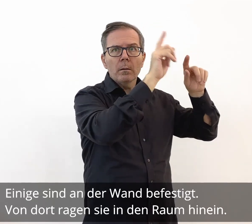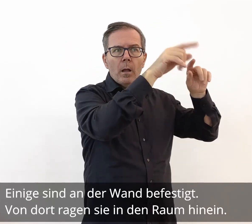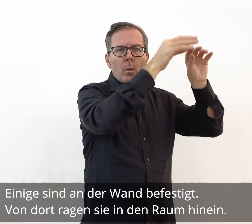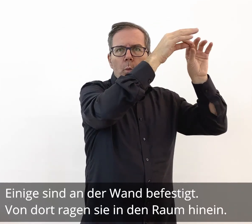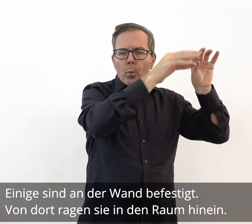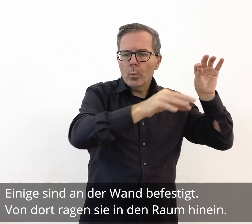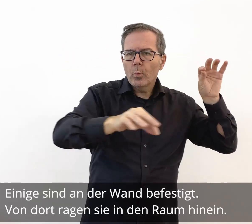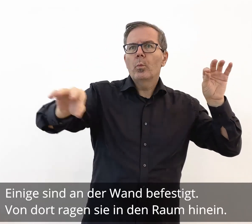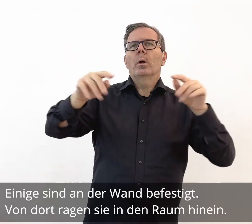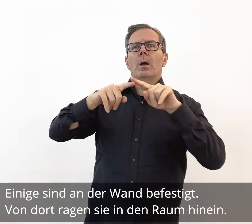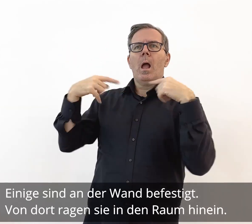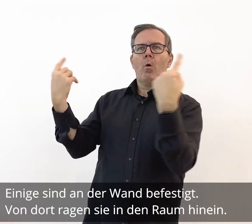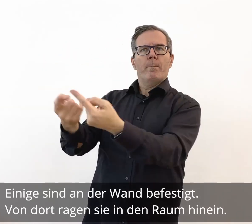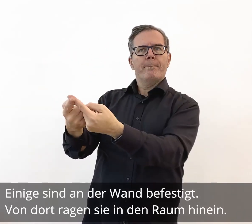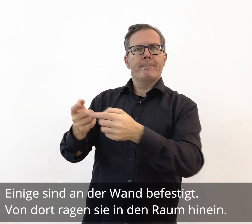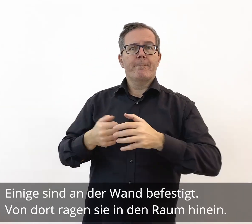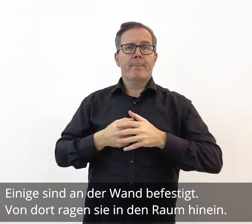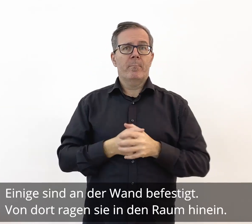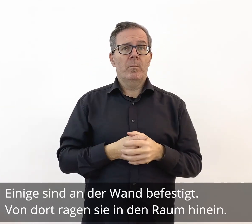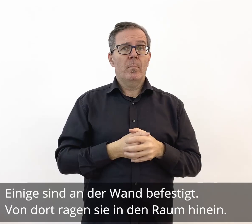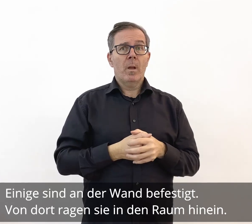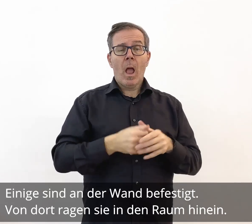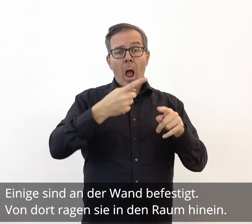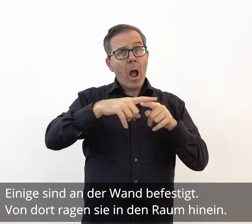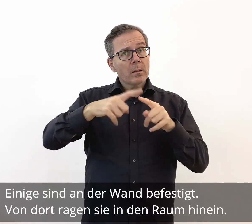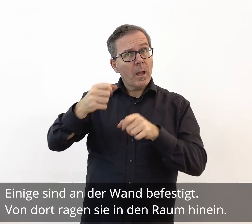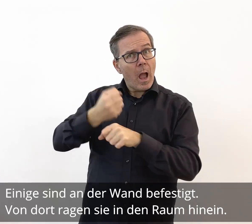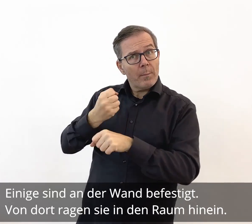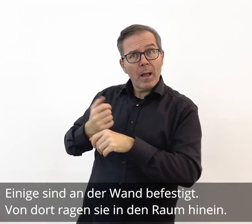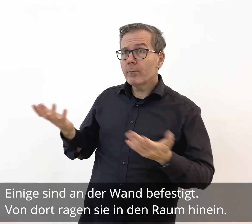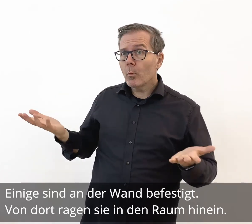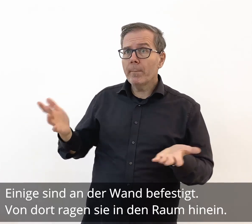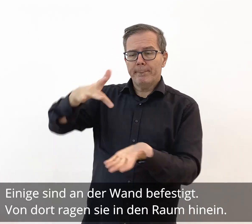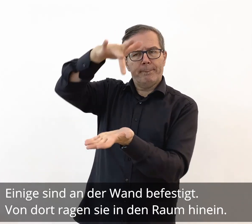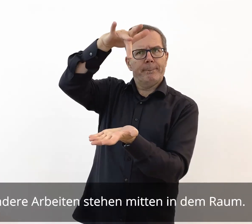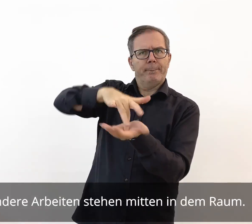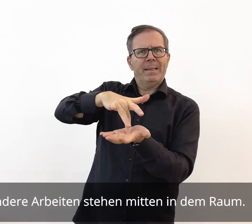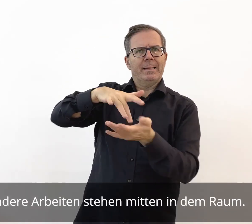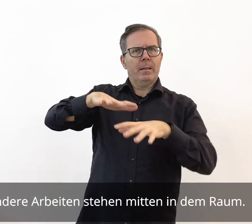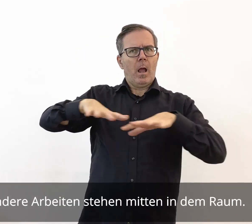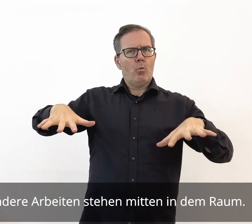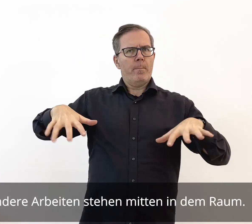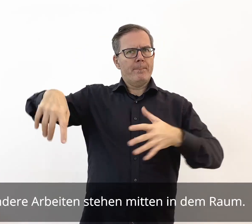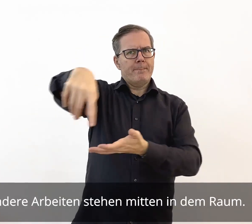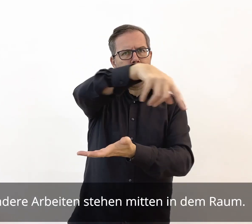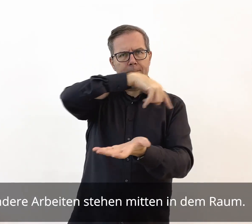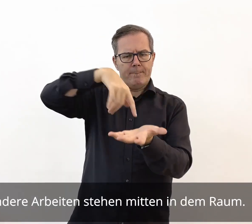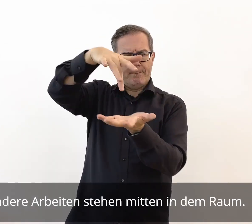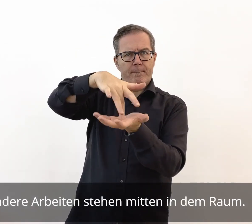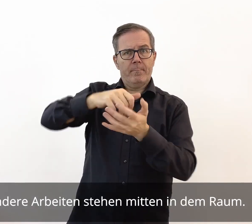befestigt. Von dort ragen sie in den Raum hinein. Andere Arbeiten stehen